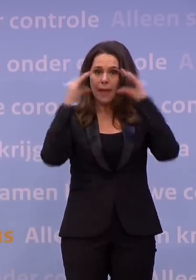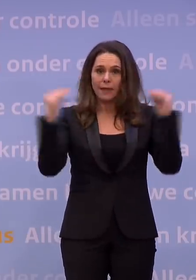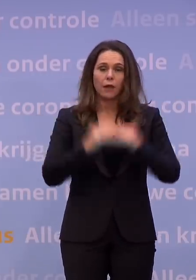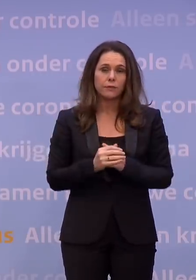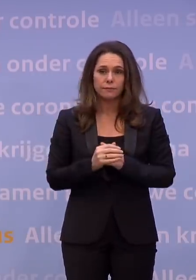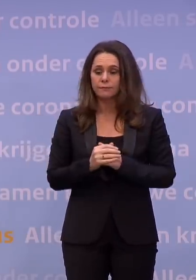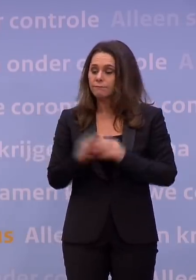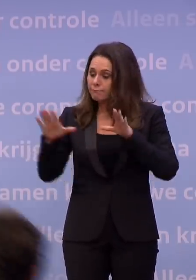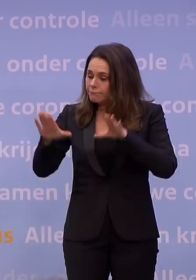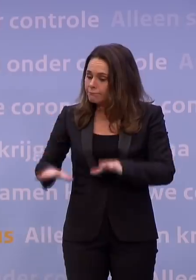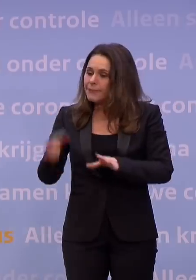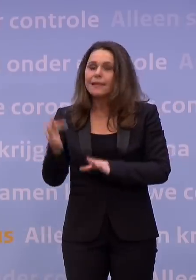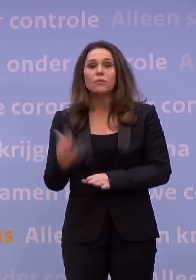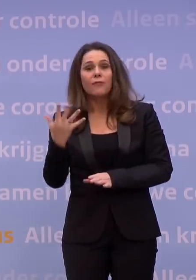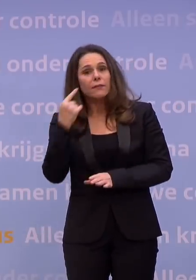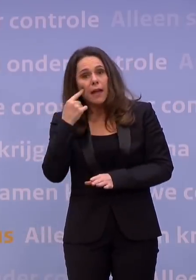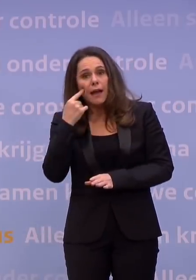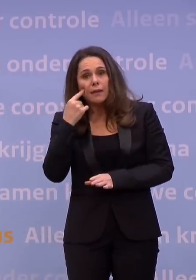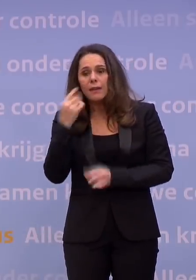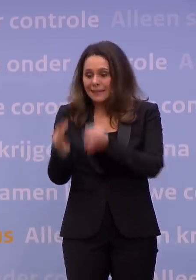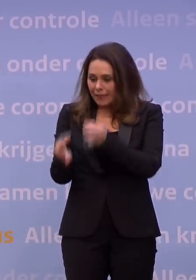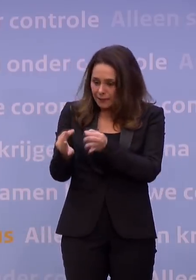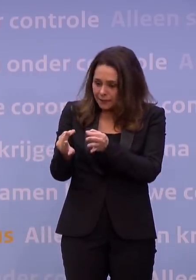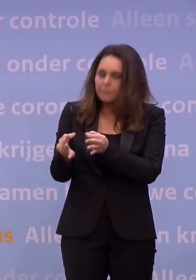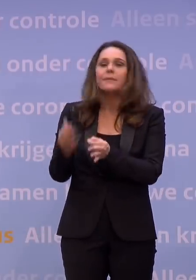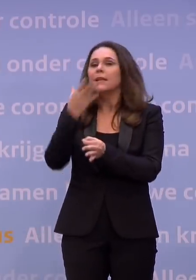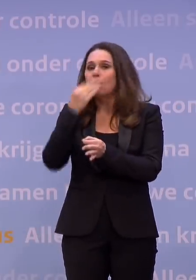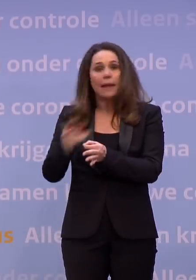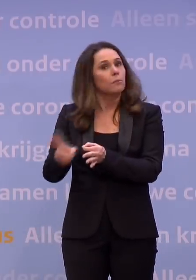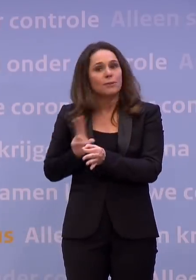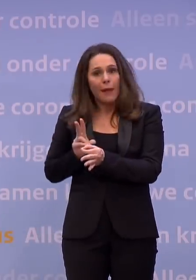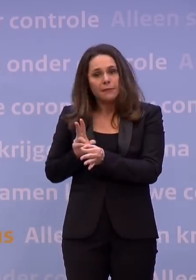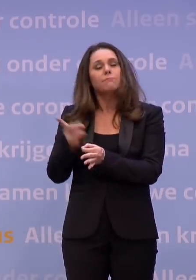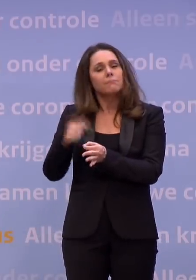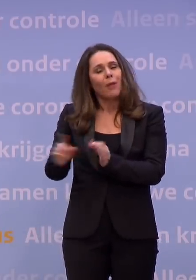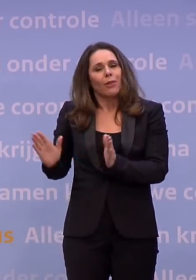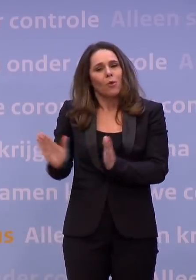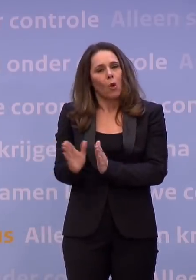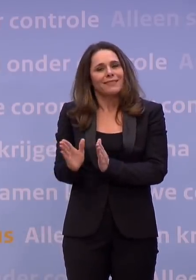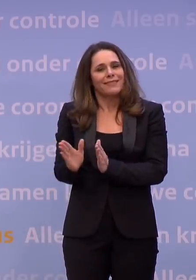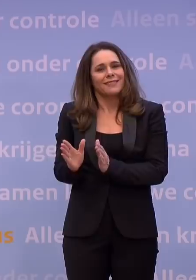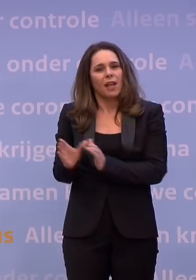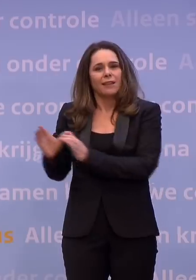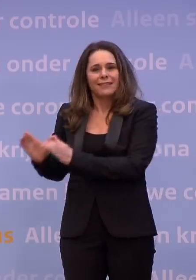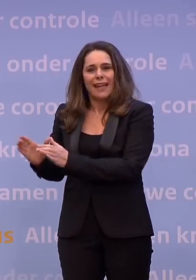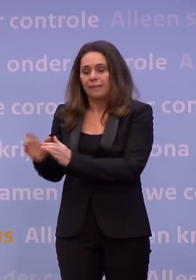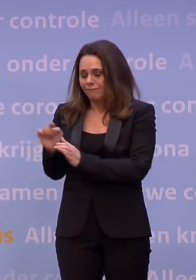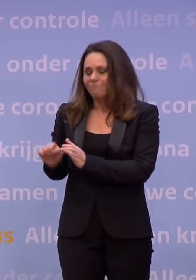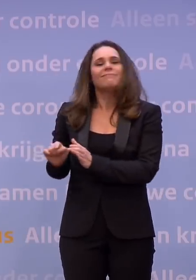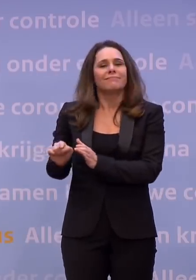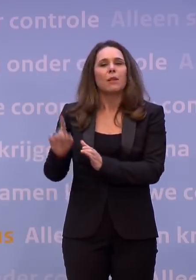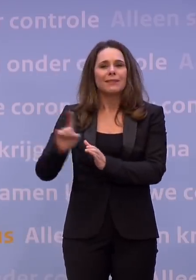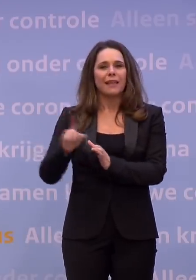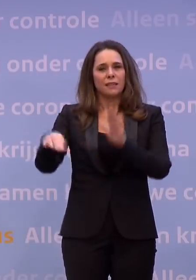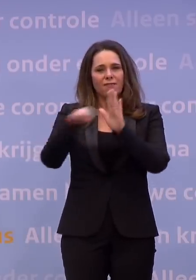na vijf dagen uitwijst dat je niet besmet bent, dan kan deze termijn daarmee bekort worden. Daar moeten we de wet voor aanpassen en dat kost